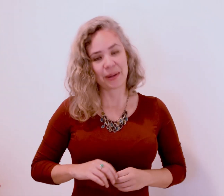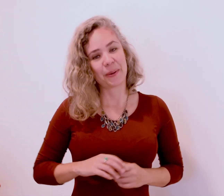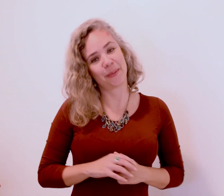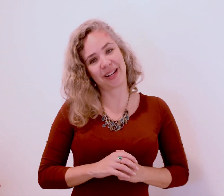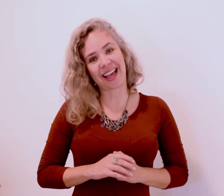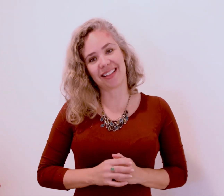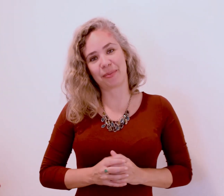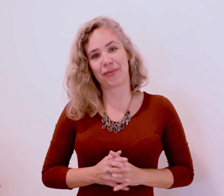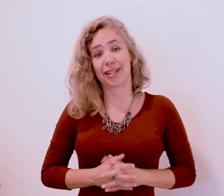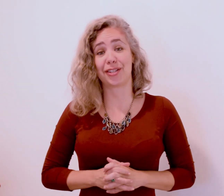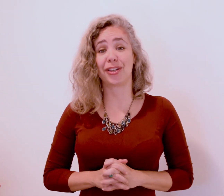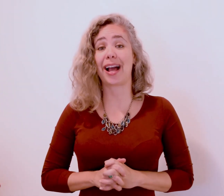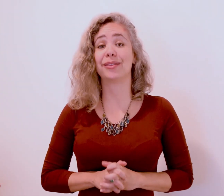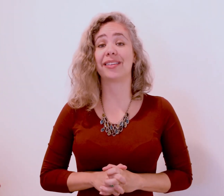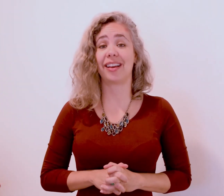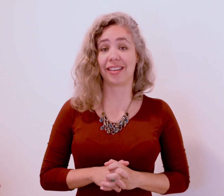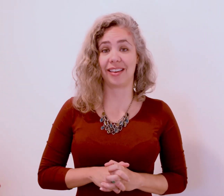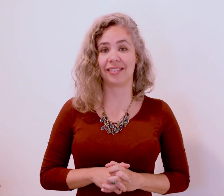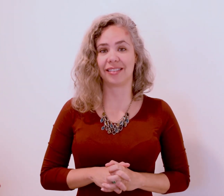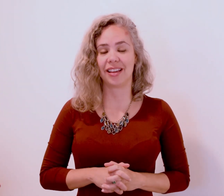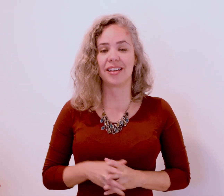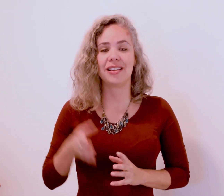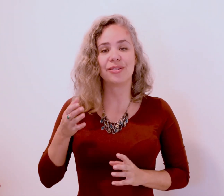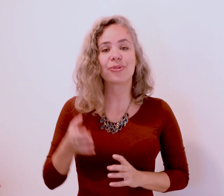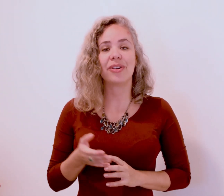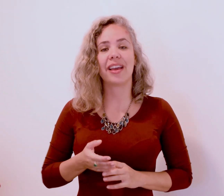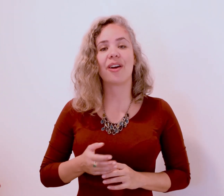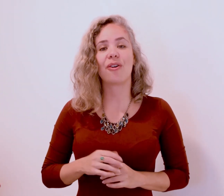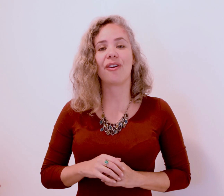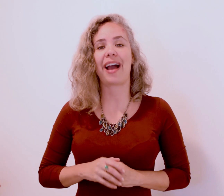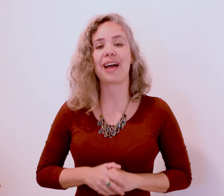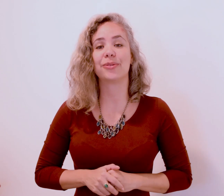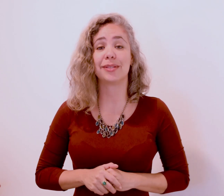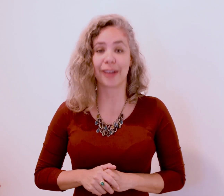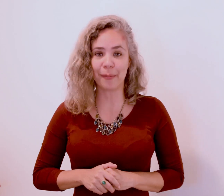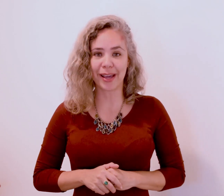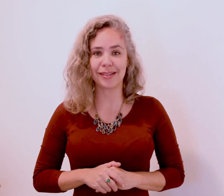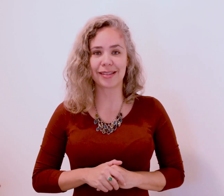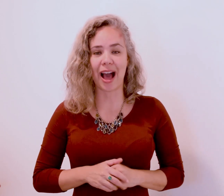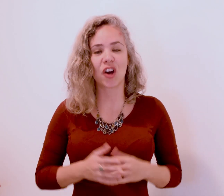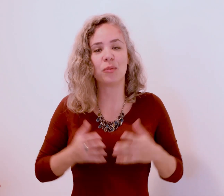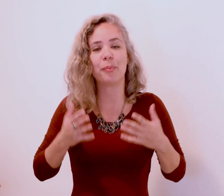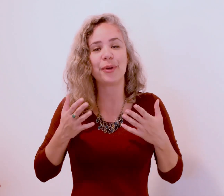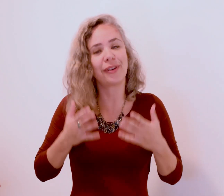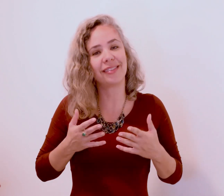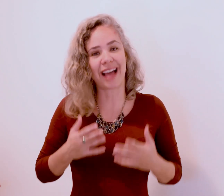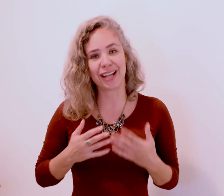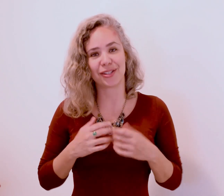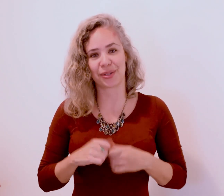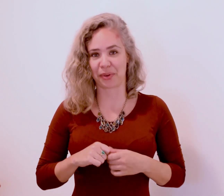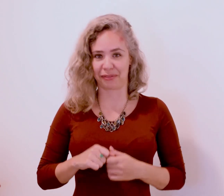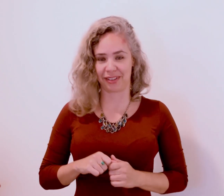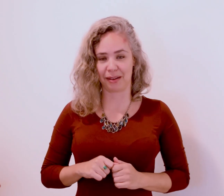Obrigada por você ter chegado até aqui E escolher colocar o seu bem-estar como prioridade na sua vida